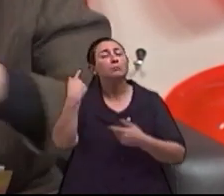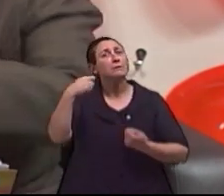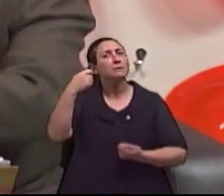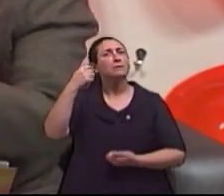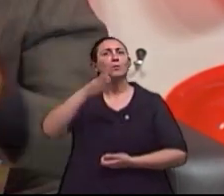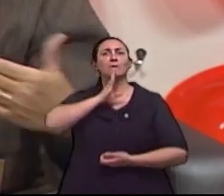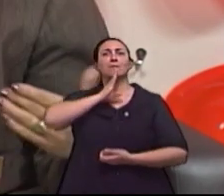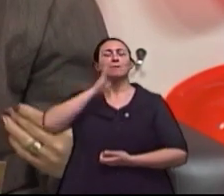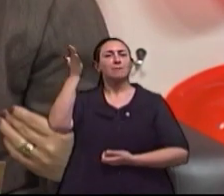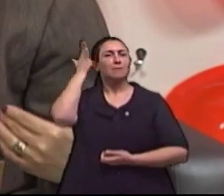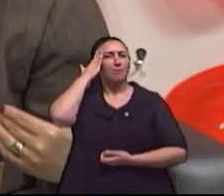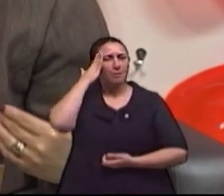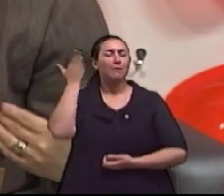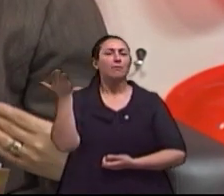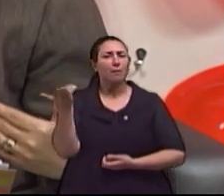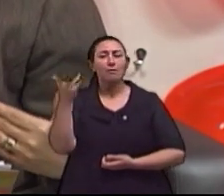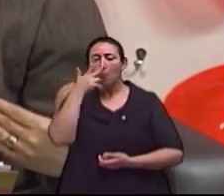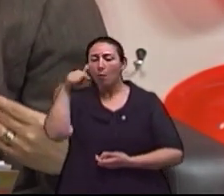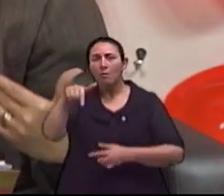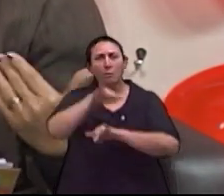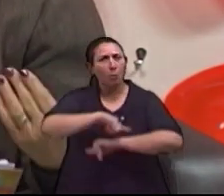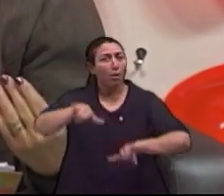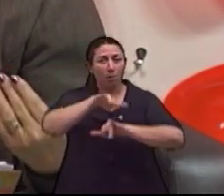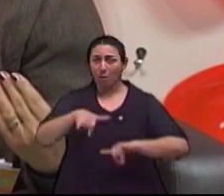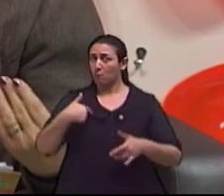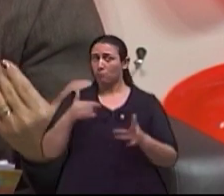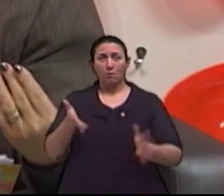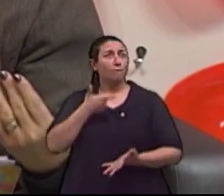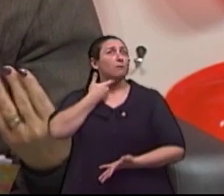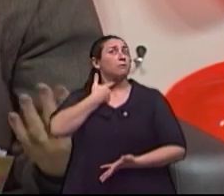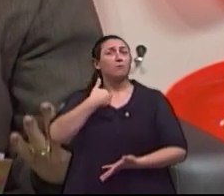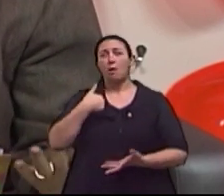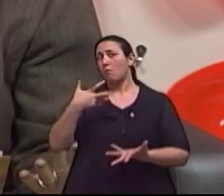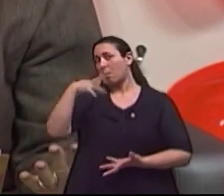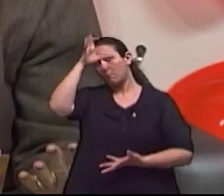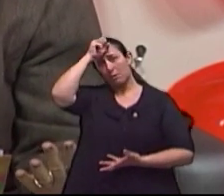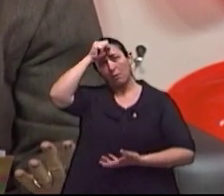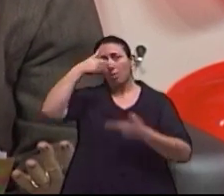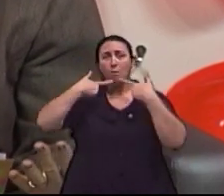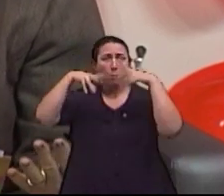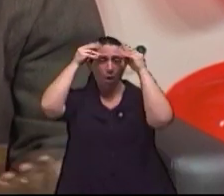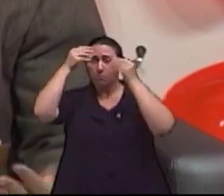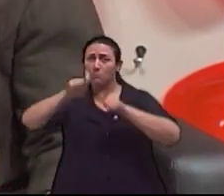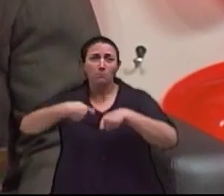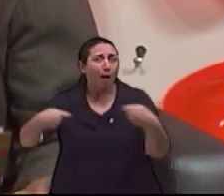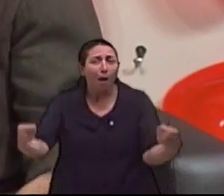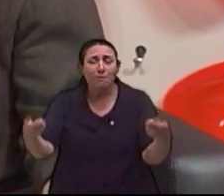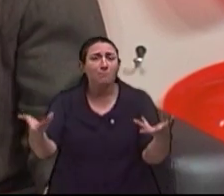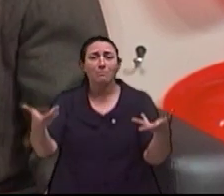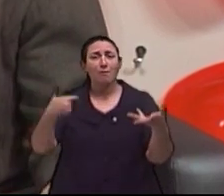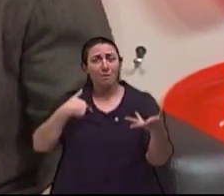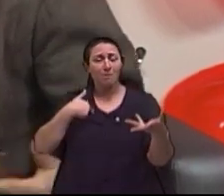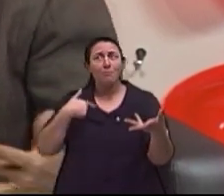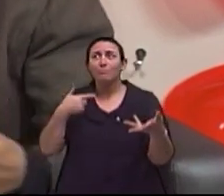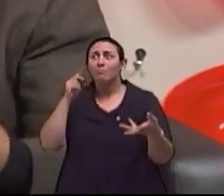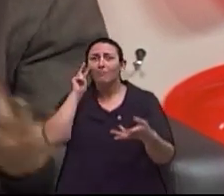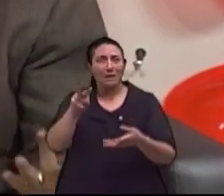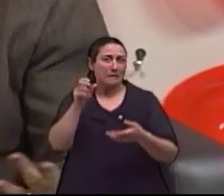como está tendo neste programa. Eu já estou com vontade de fazer curso de linguagem de sinais. Olha que maravilha, se eu passar agora